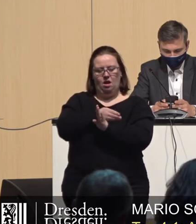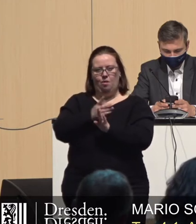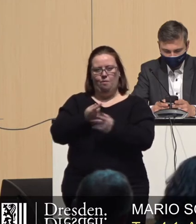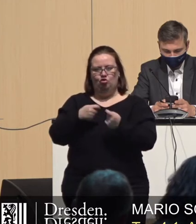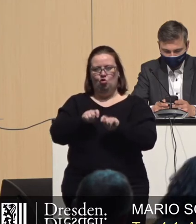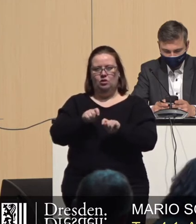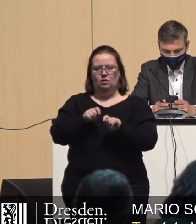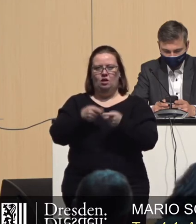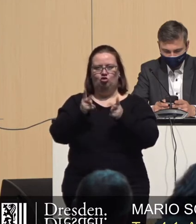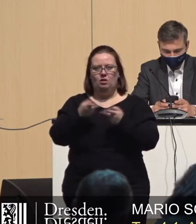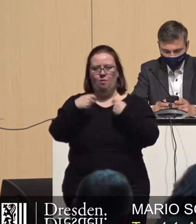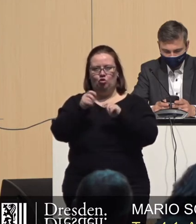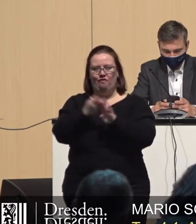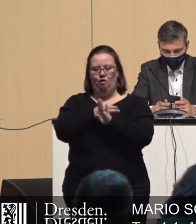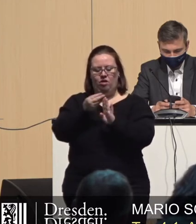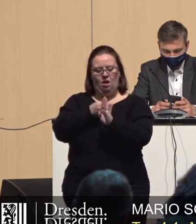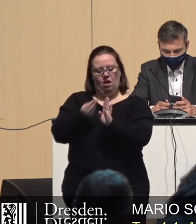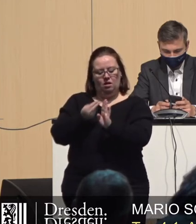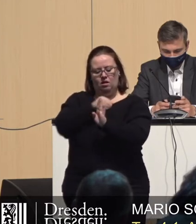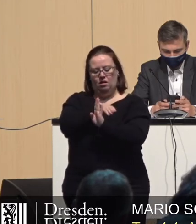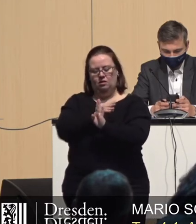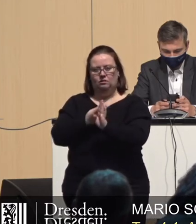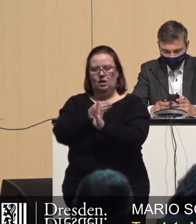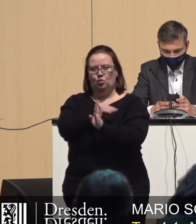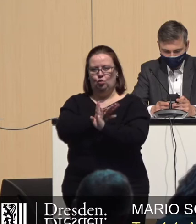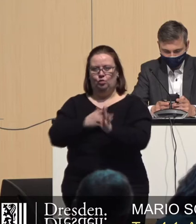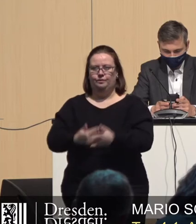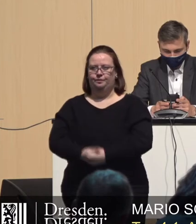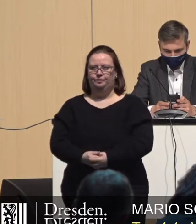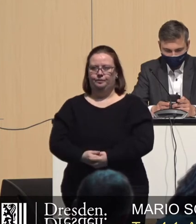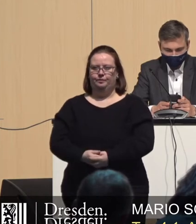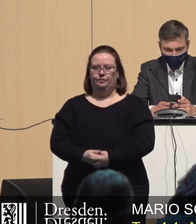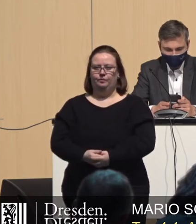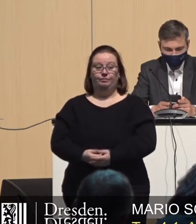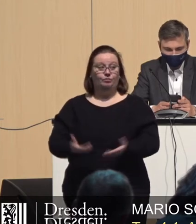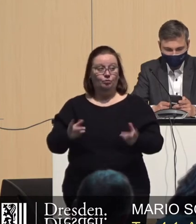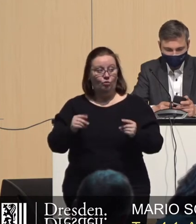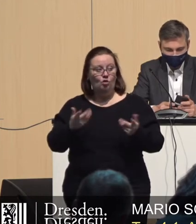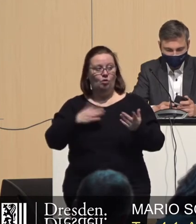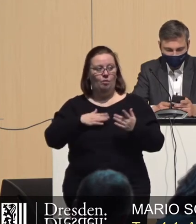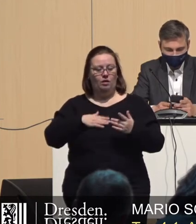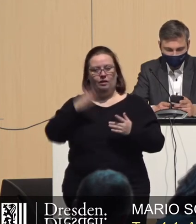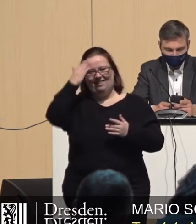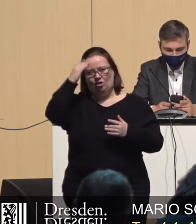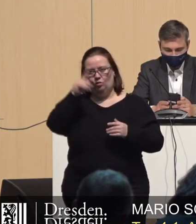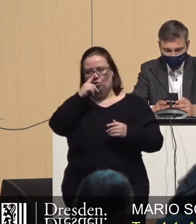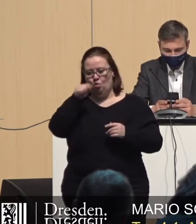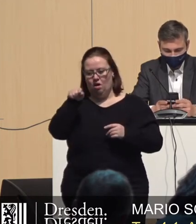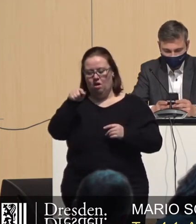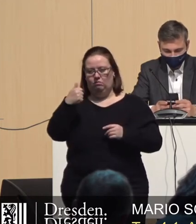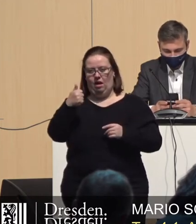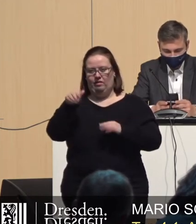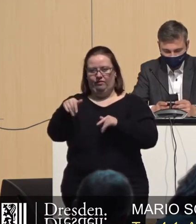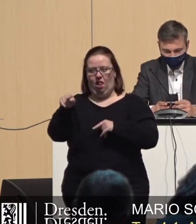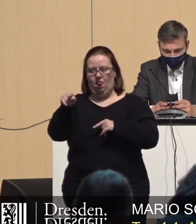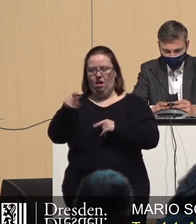städtebauliche Vorverträge zu vorhabenbezogenen Bebauungsplanverfahren abgeschlossen wurden. Wie gesagt, nach meinem Kenntnisstand bezieht es sich tatsächlich